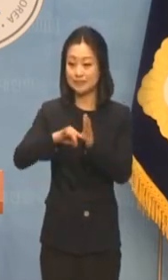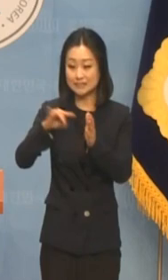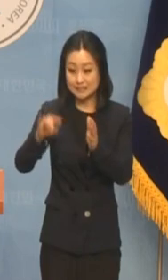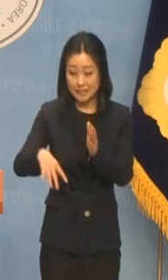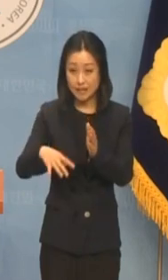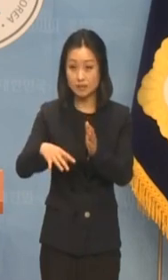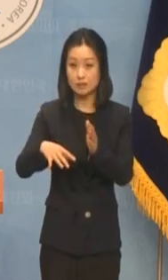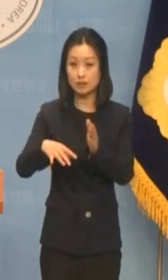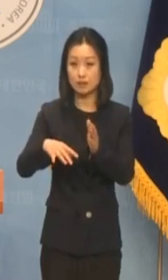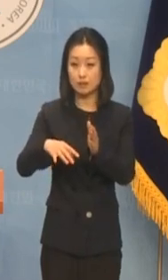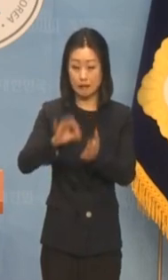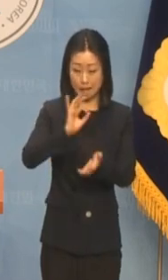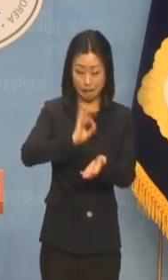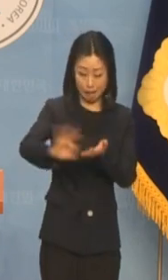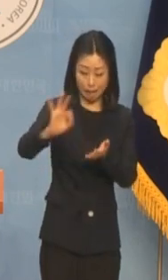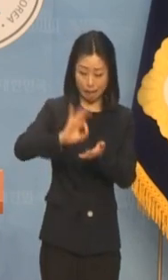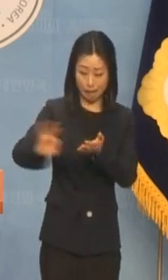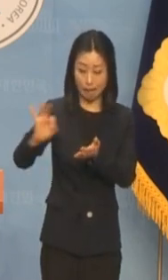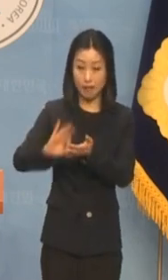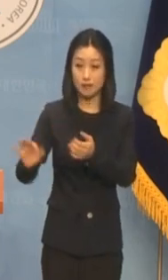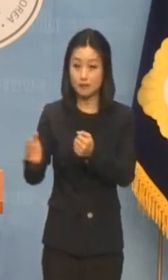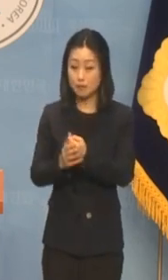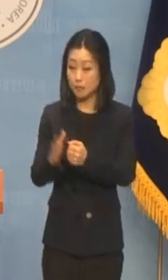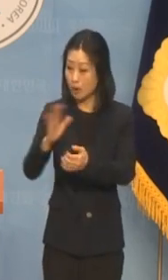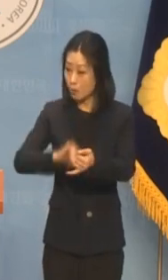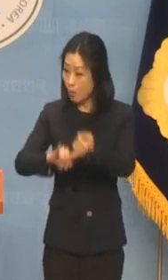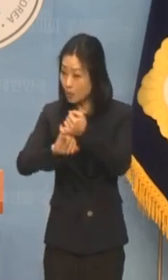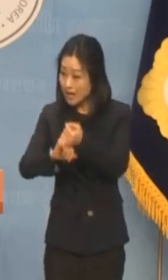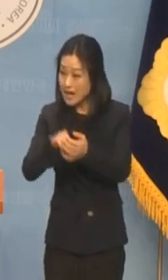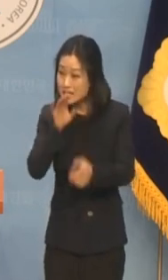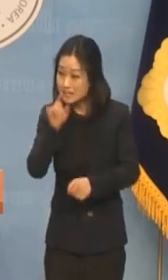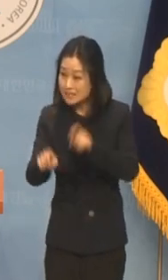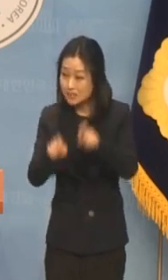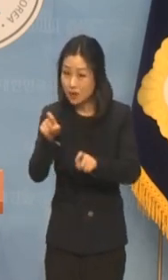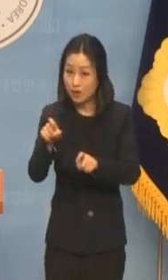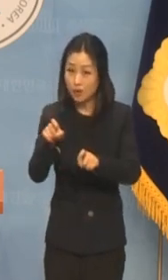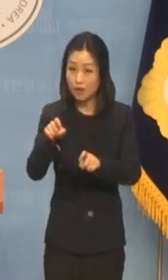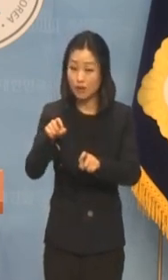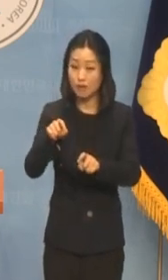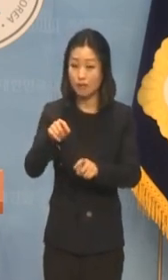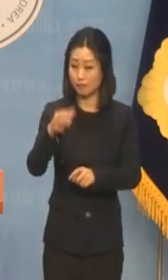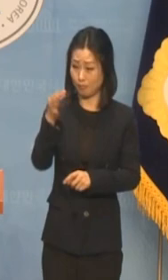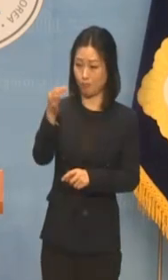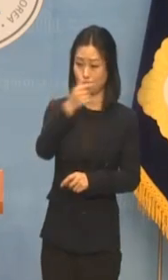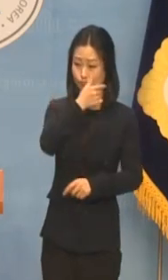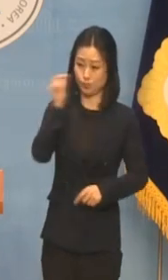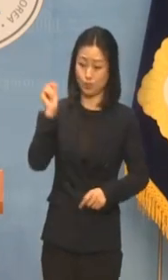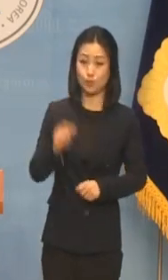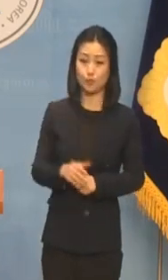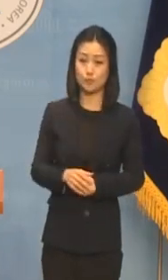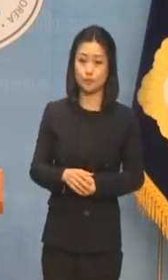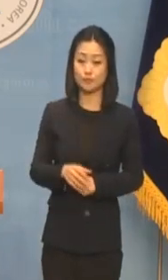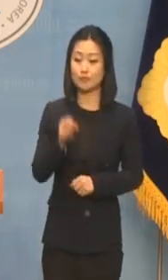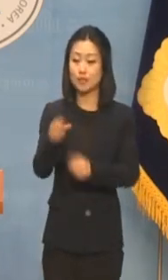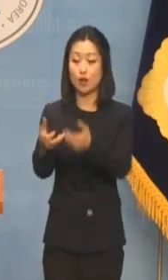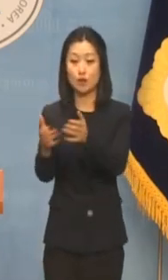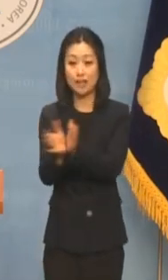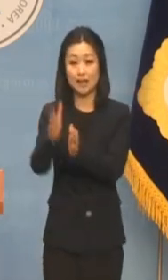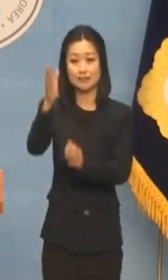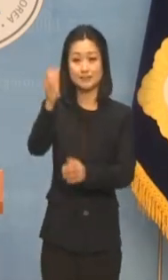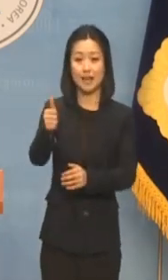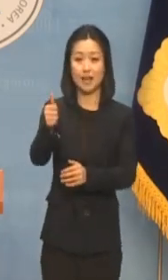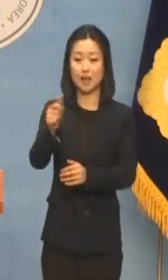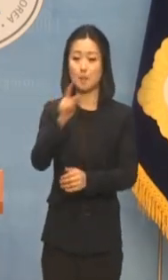곳간에 생각하면 한동훈 위원장의 공략들 실행할 여력이 있을 리 만무합니다. 집권 여당의 수장이